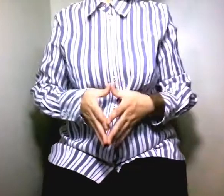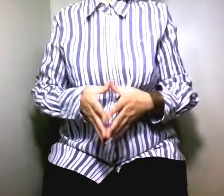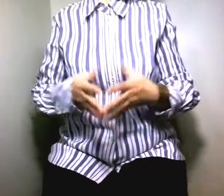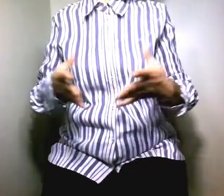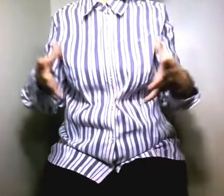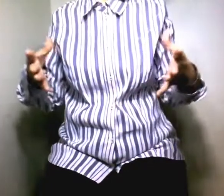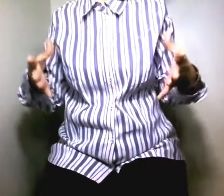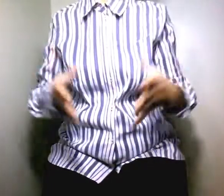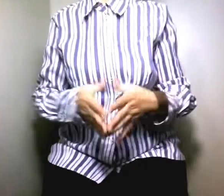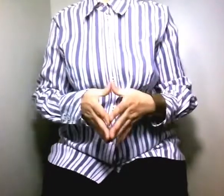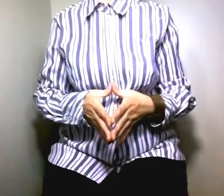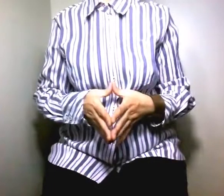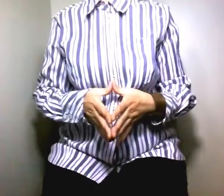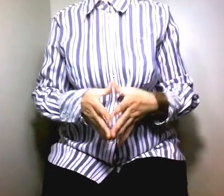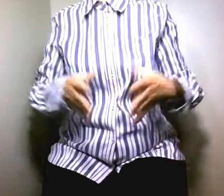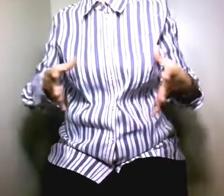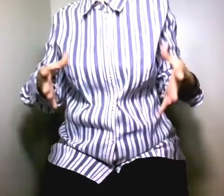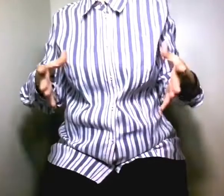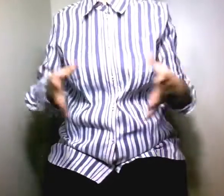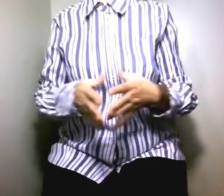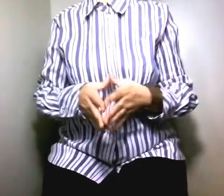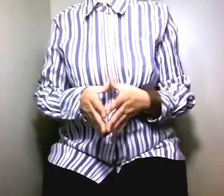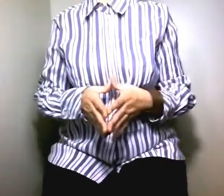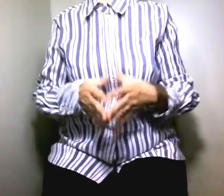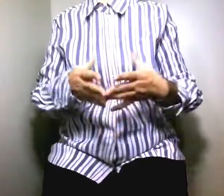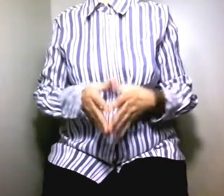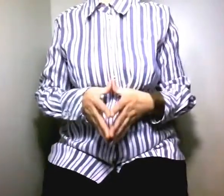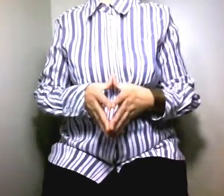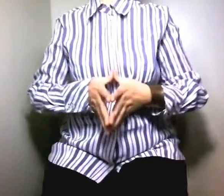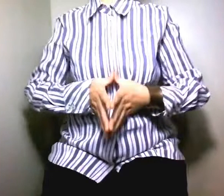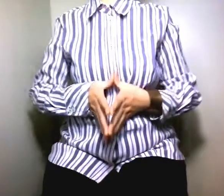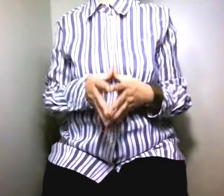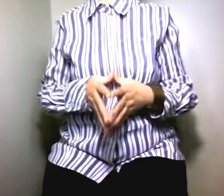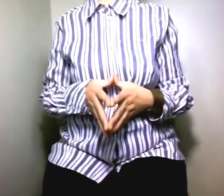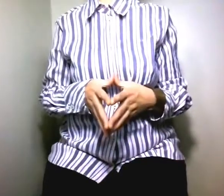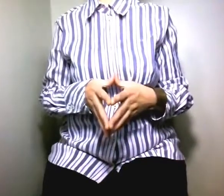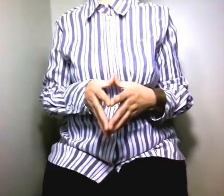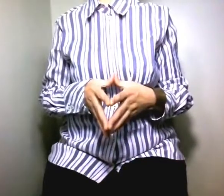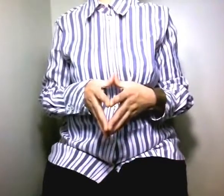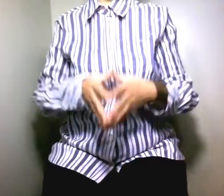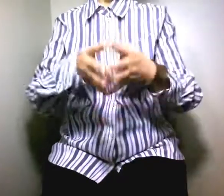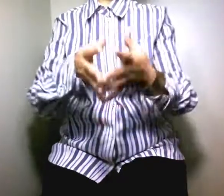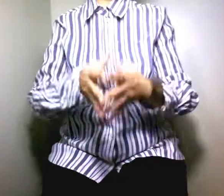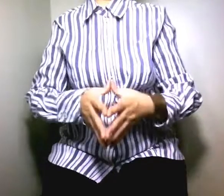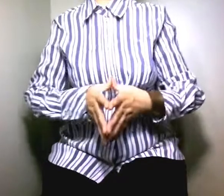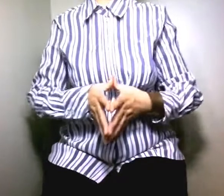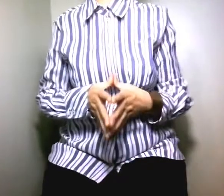أعلم إذن قالوا أن هذا حق من حقوق الإنسان هتوافقون أنتم